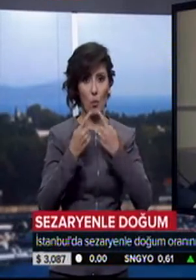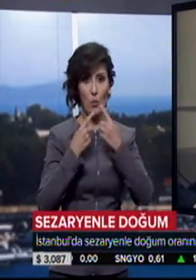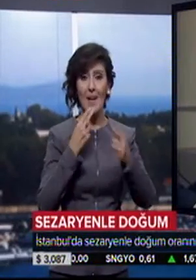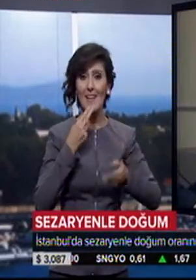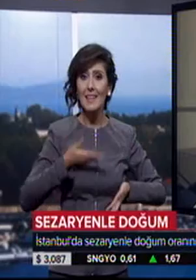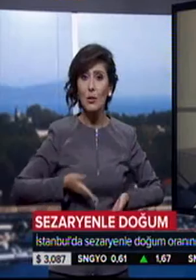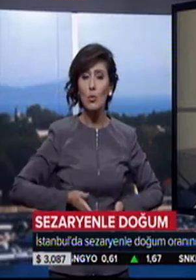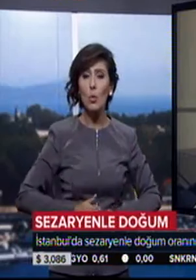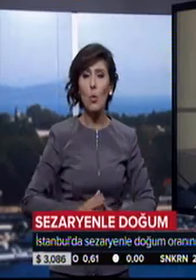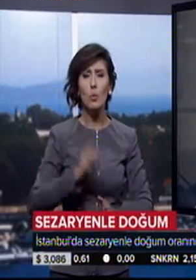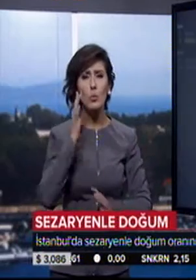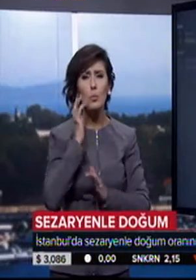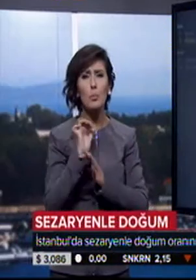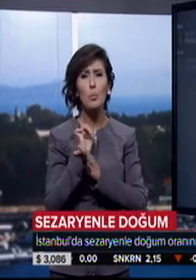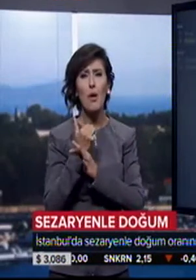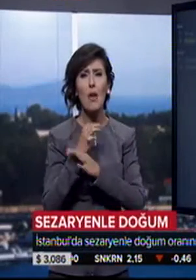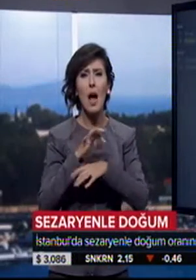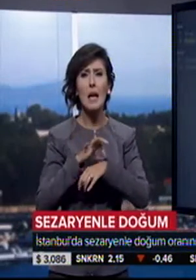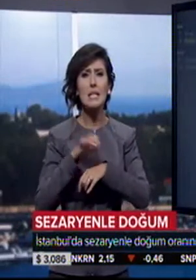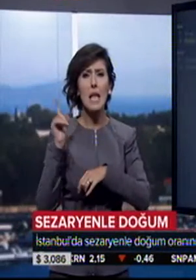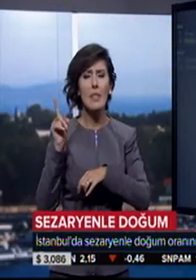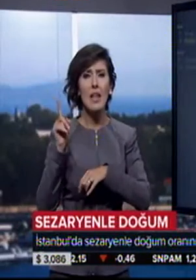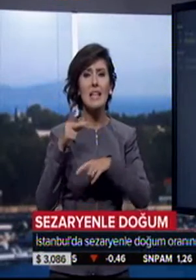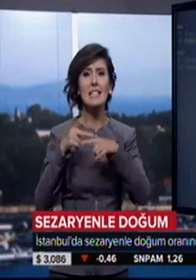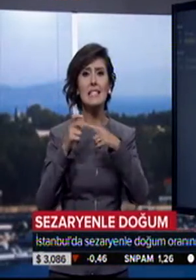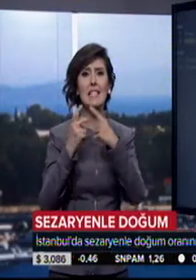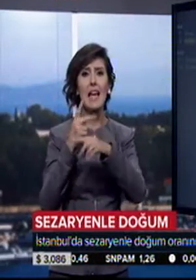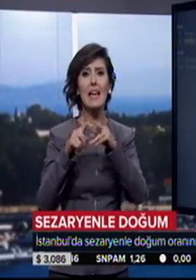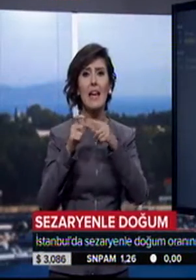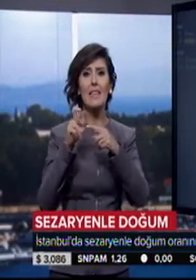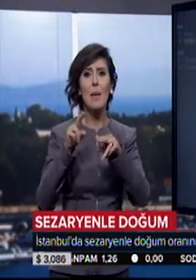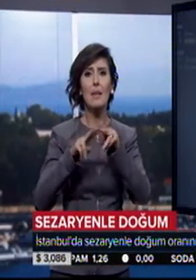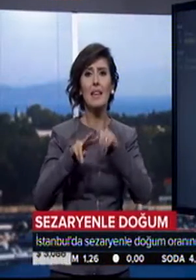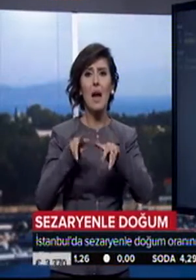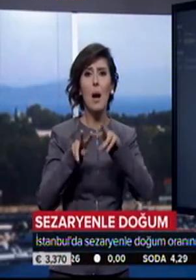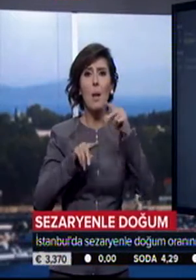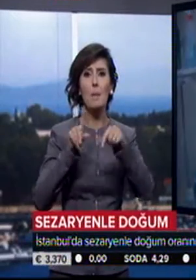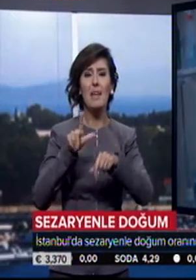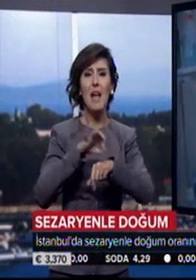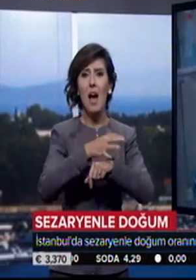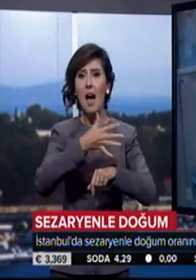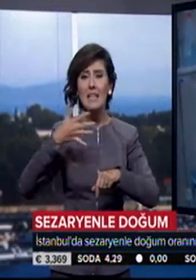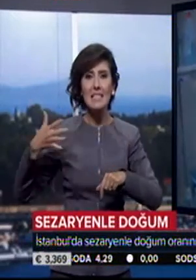kadın doğumda doğayen hastanelerden Zeynep Kamil Hastanesi'nde sezaryen oranlarının normale çekildiğini belirtti.